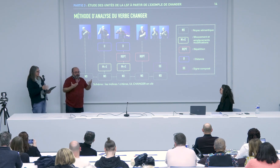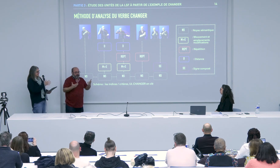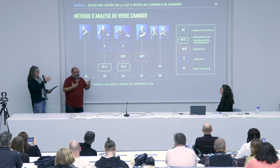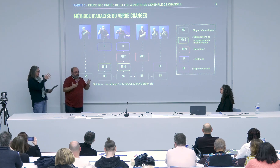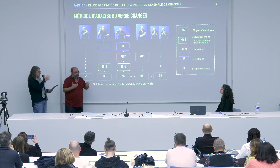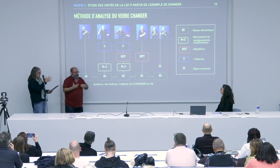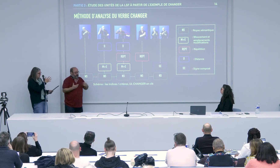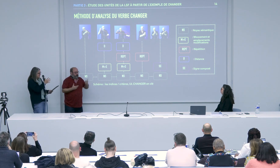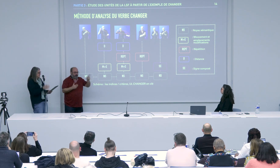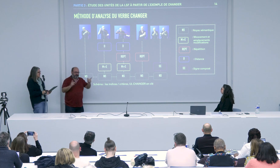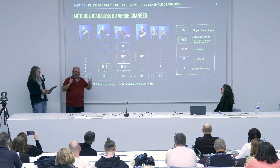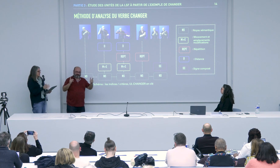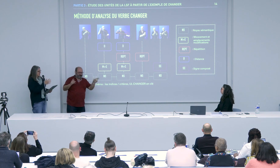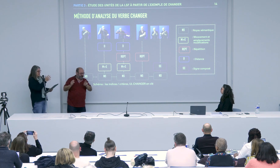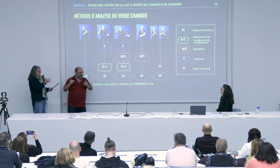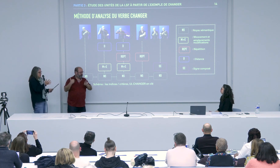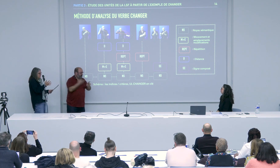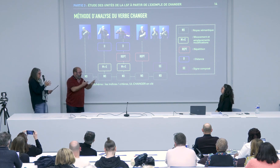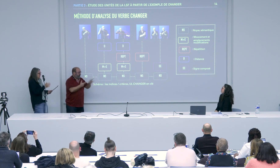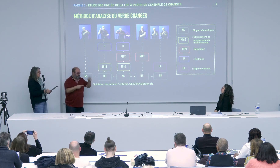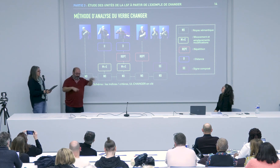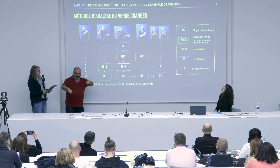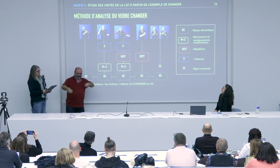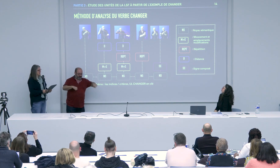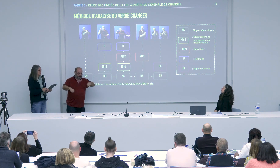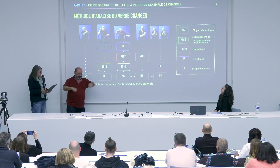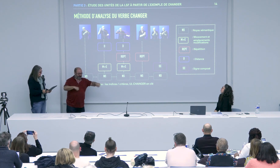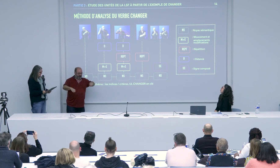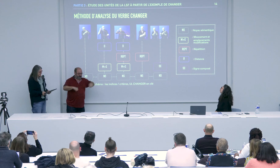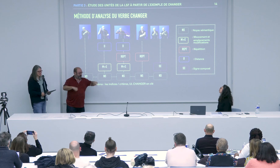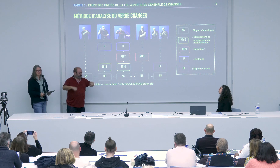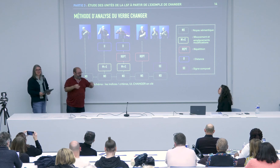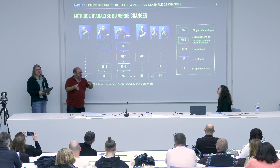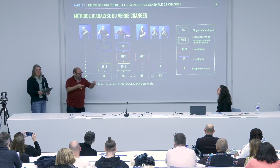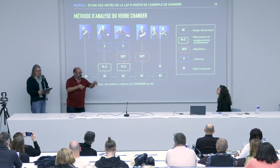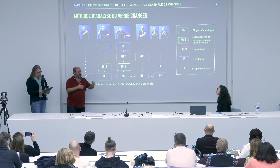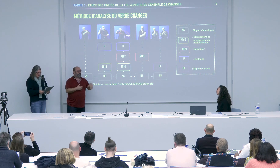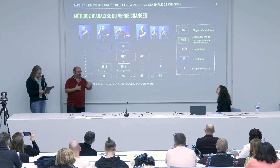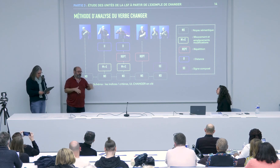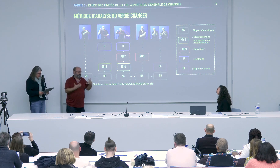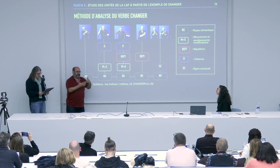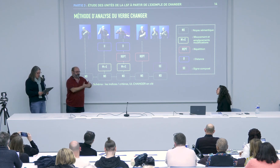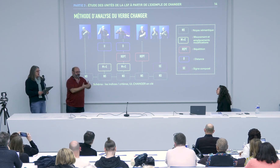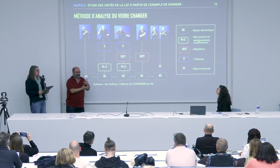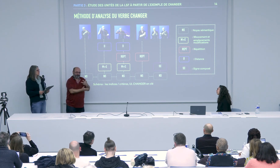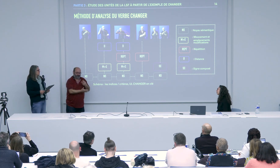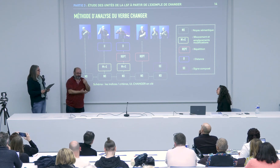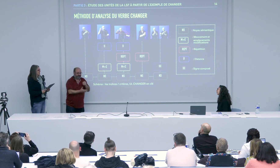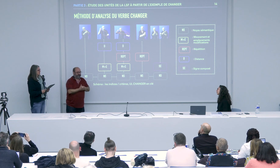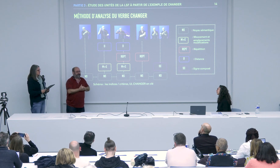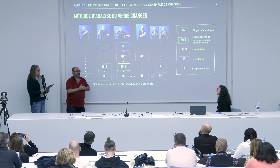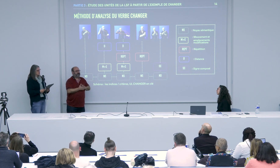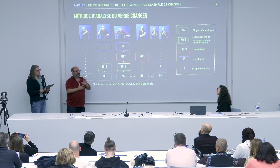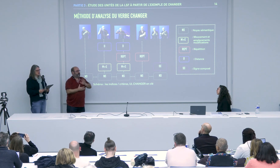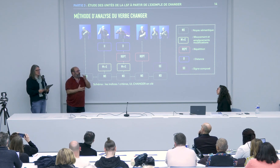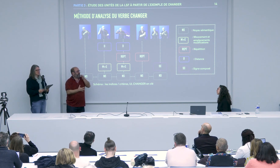répondre tu étais en action sans cesse donc je voulais